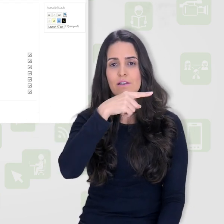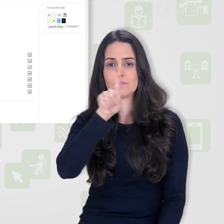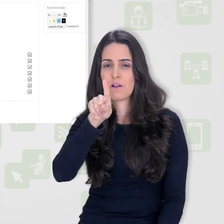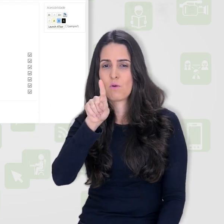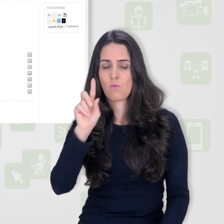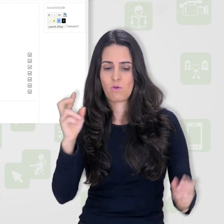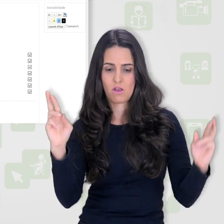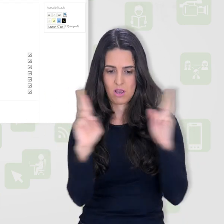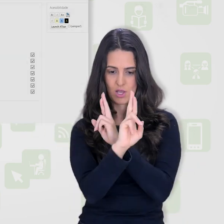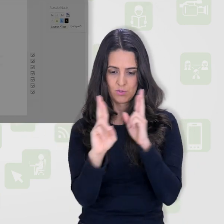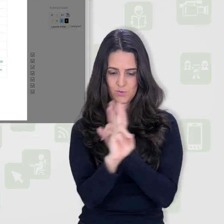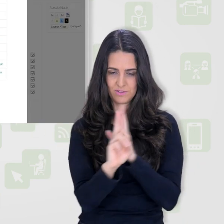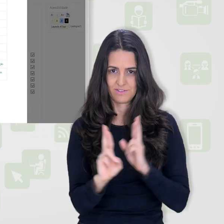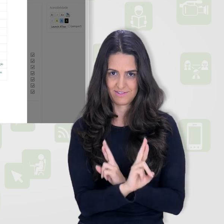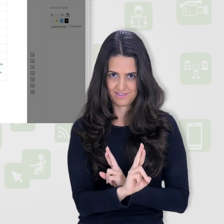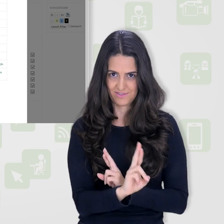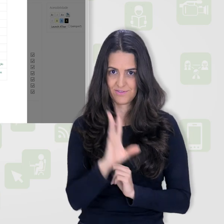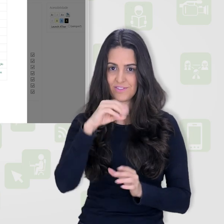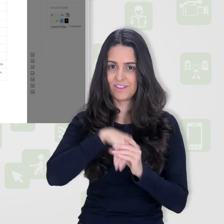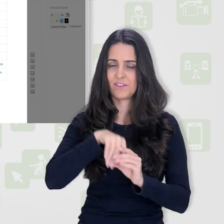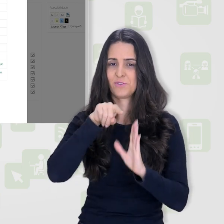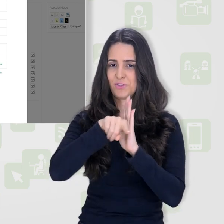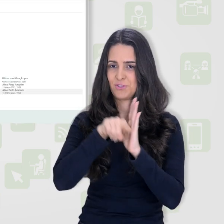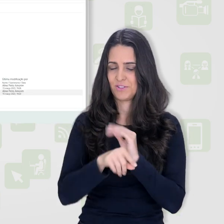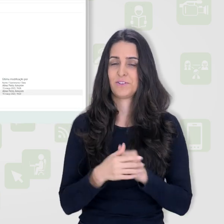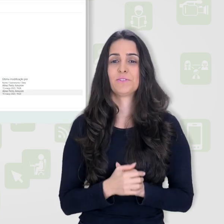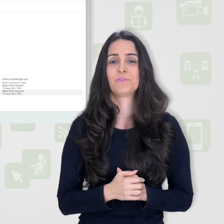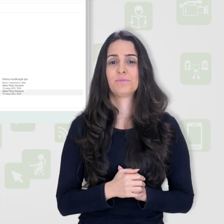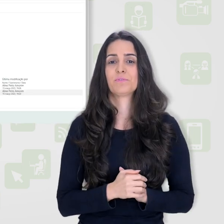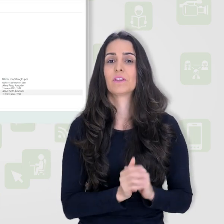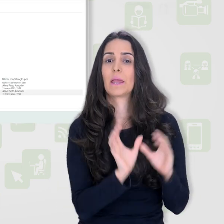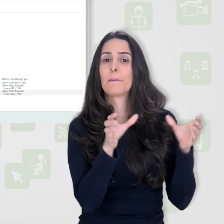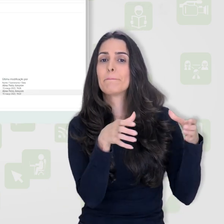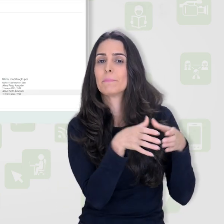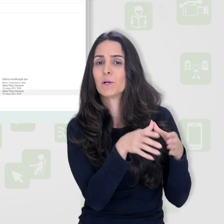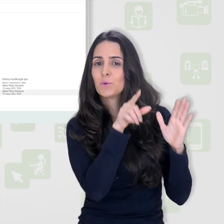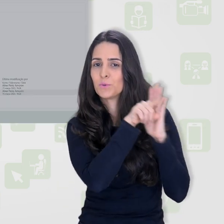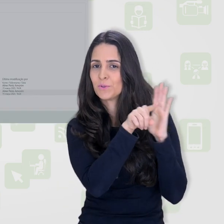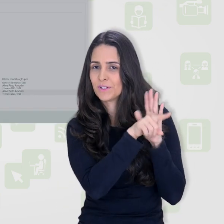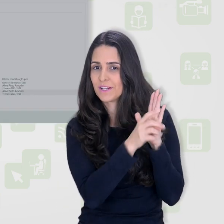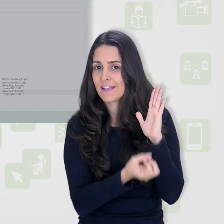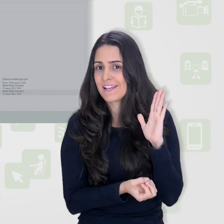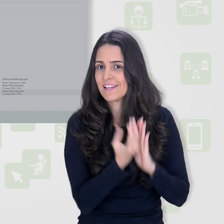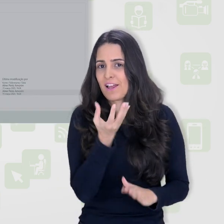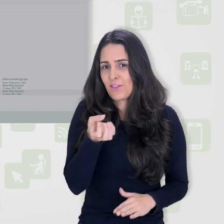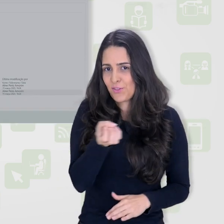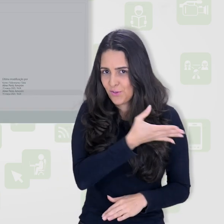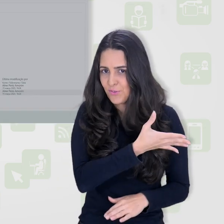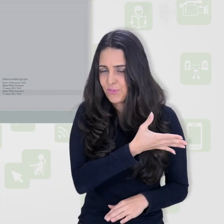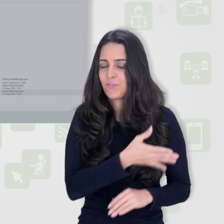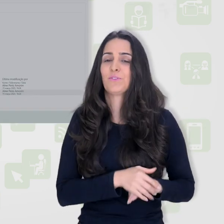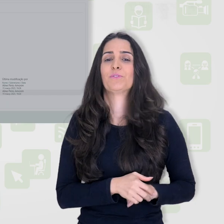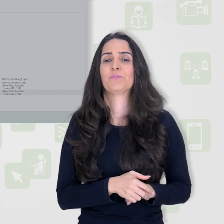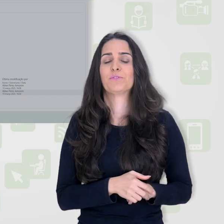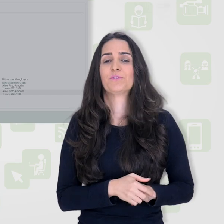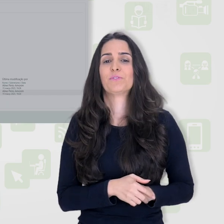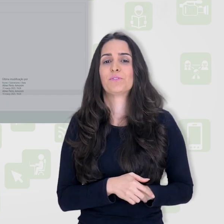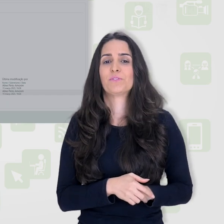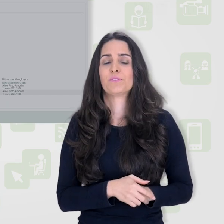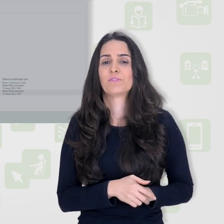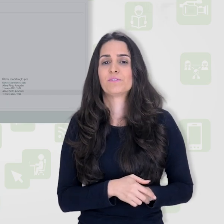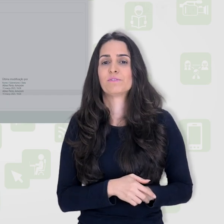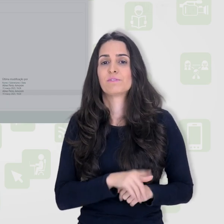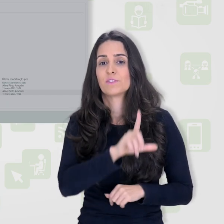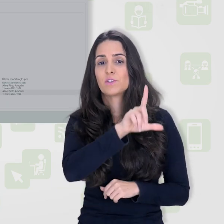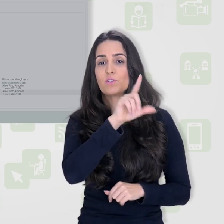questionário. Então vamos em nosso banco de questões, vamos em criar uma nova questão e vamos